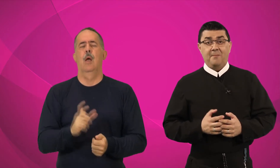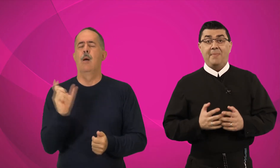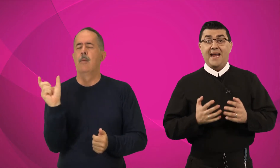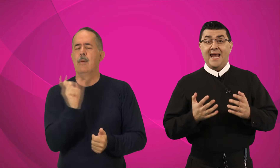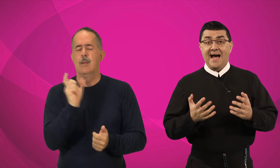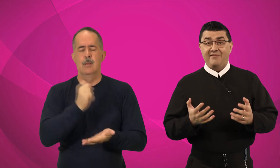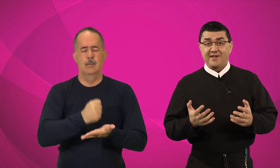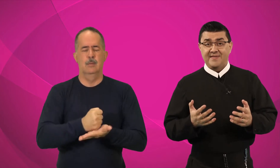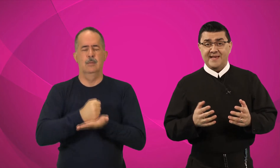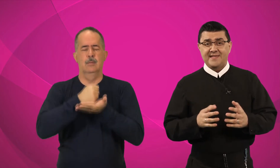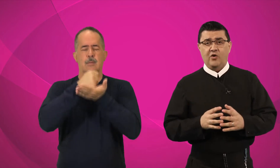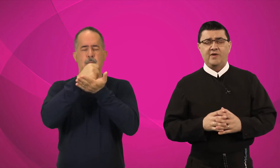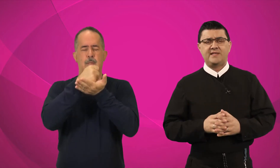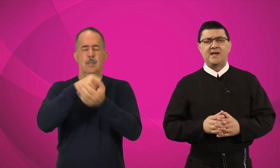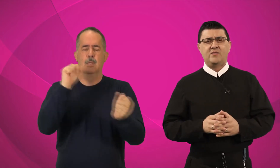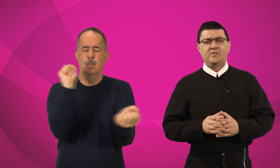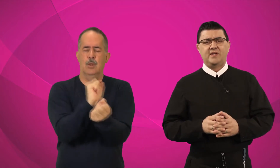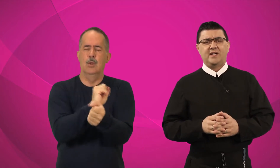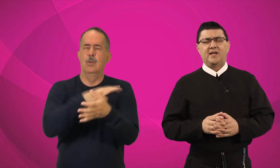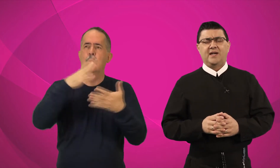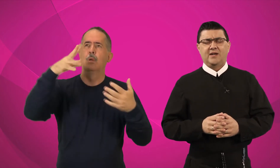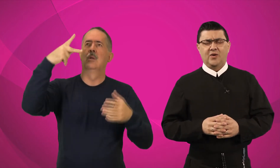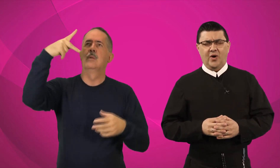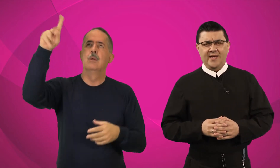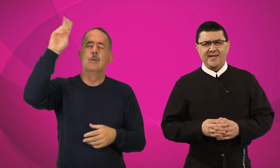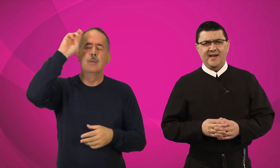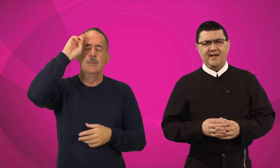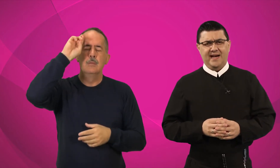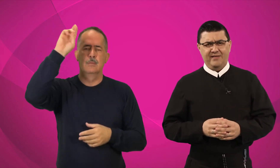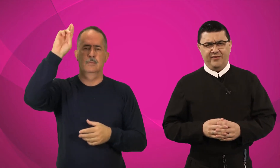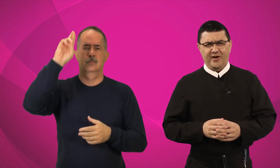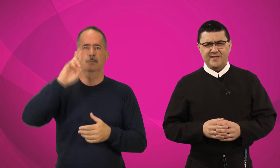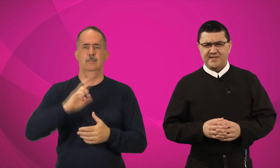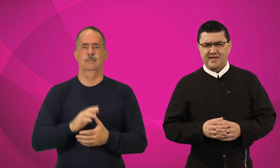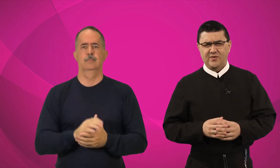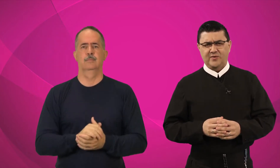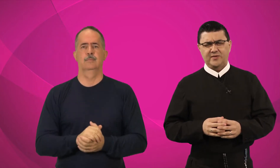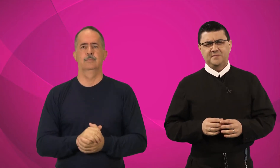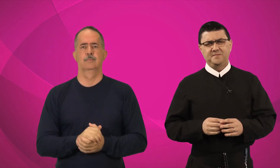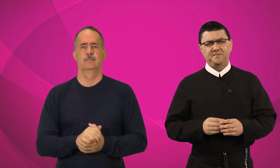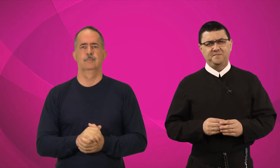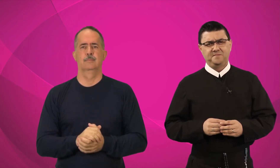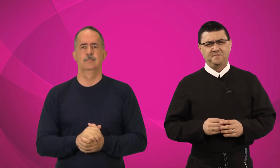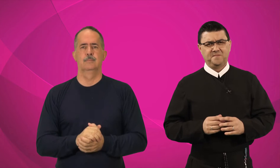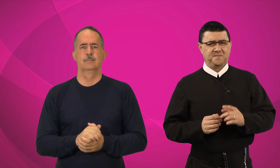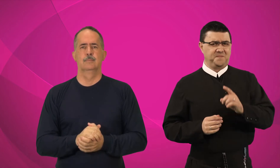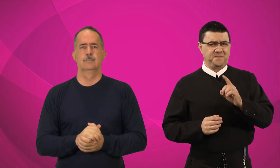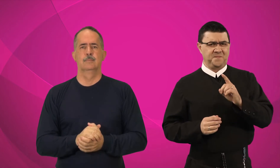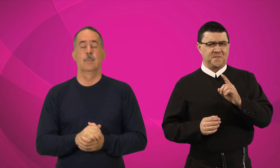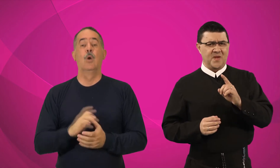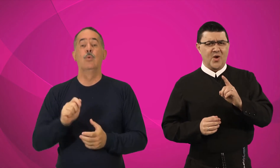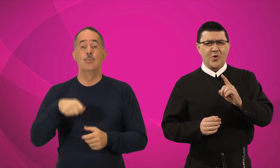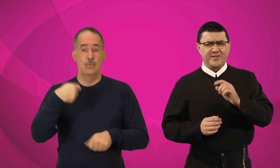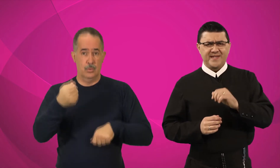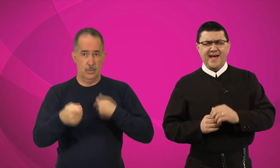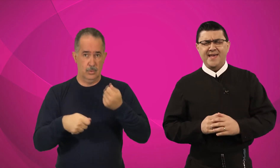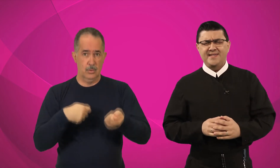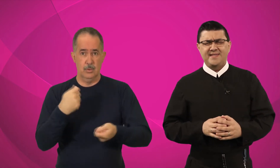Palavra da salvação, glória a vós, Senhor. Os sinais